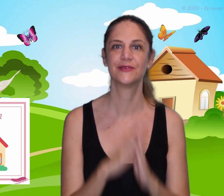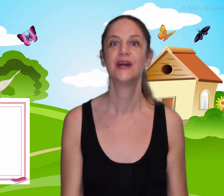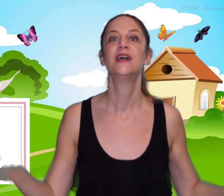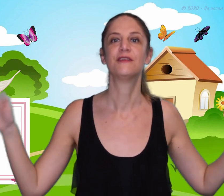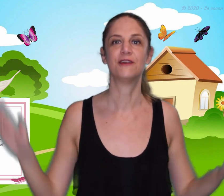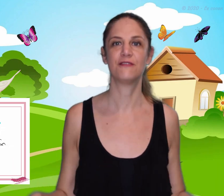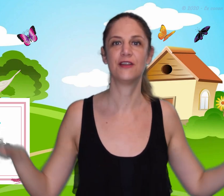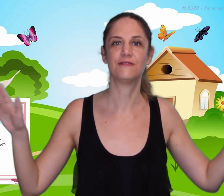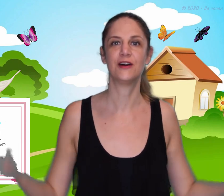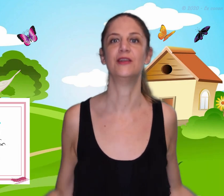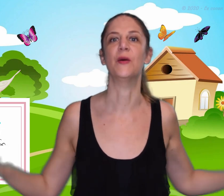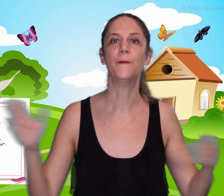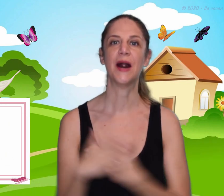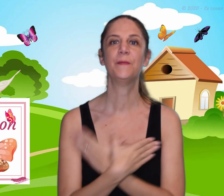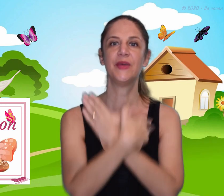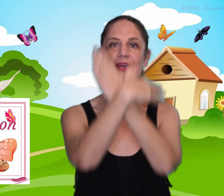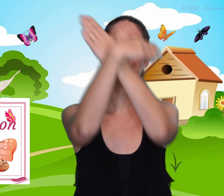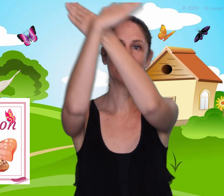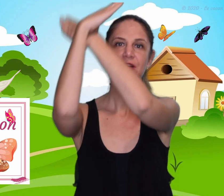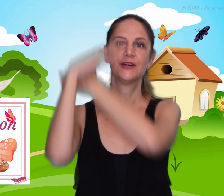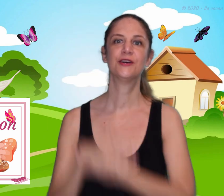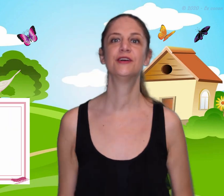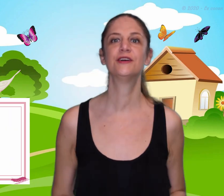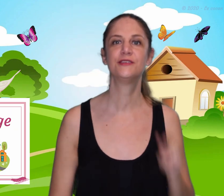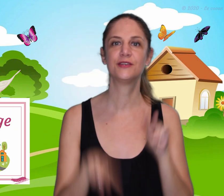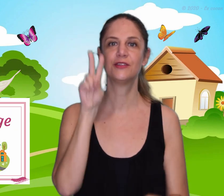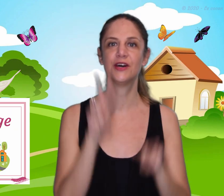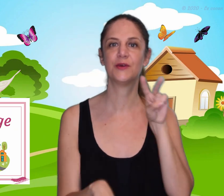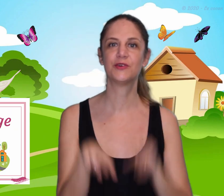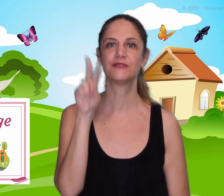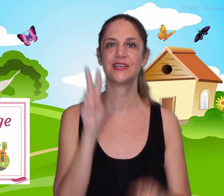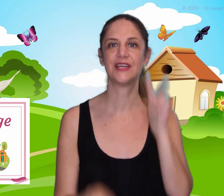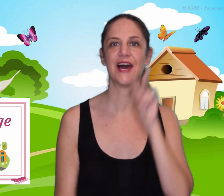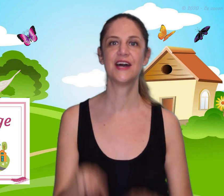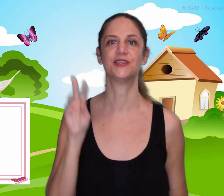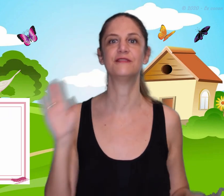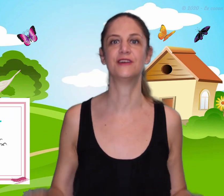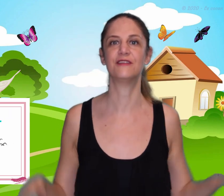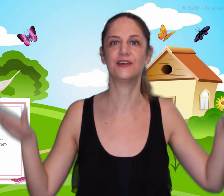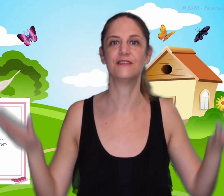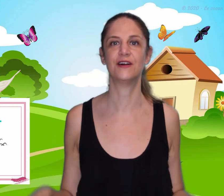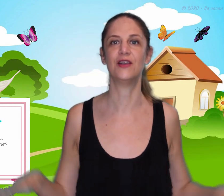Vol, vol, vol, papillon, au-dessus de mon village. Vol, vol, vol,